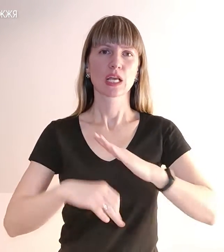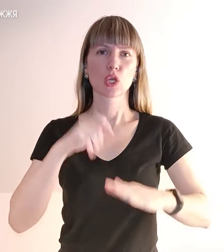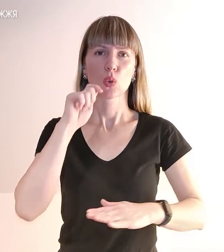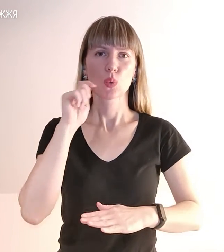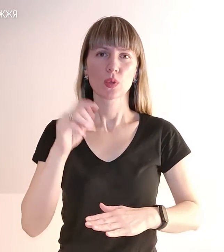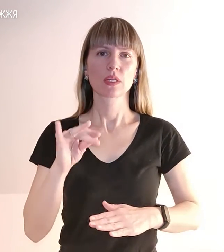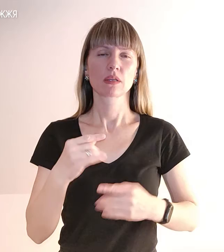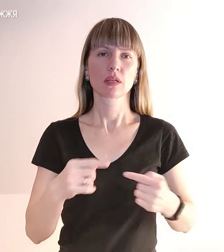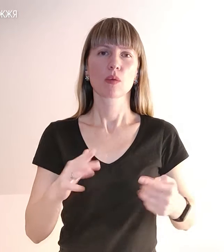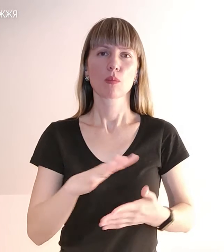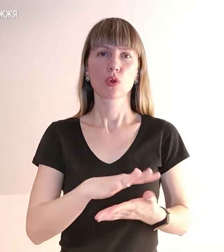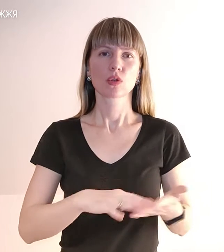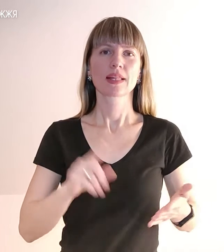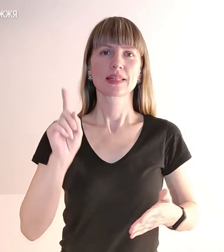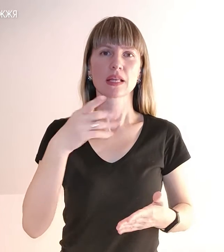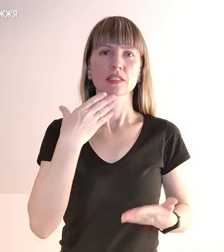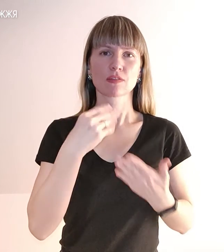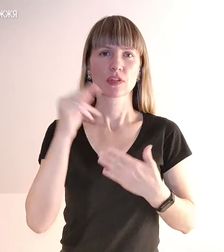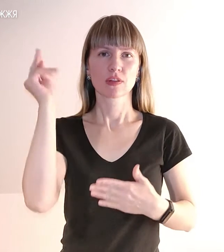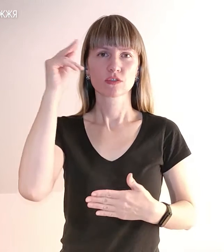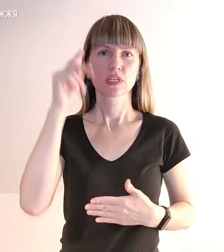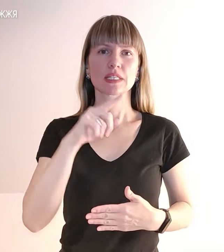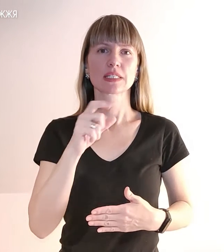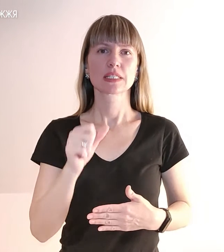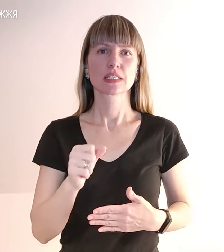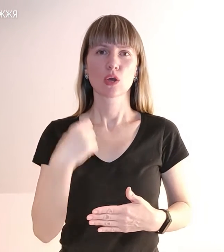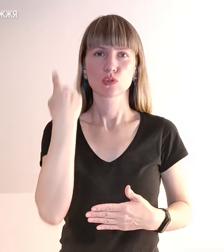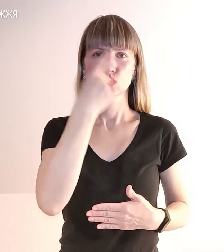далі, і продовжити там своє навчання за особистою заявою.